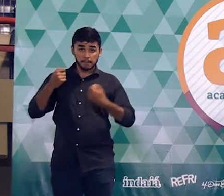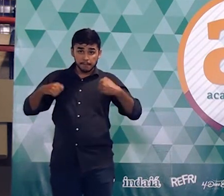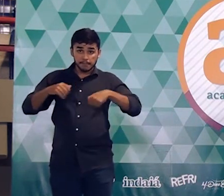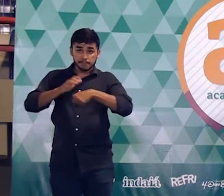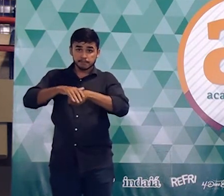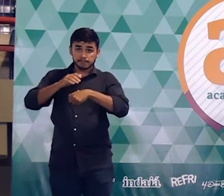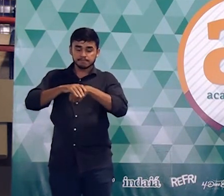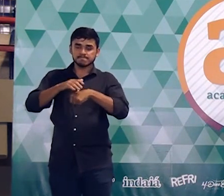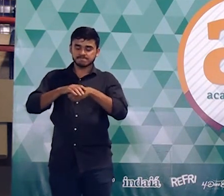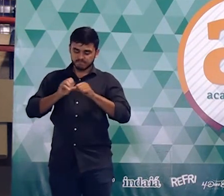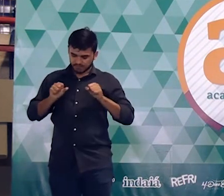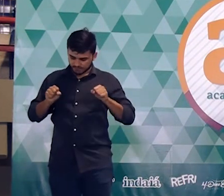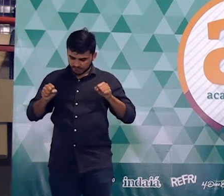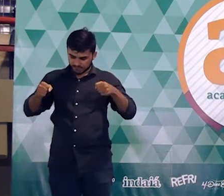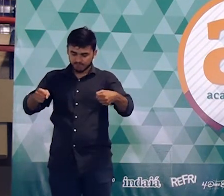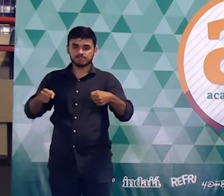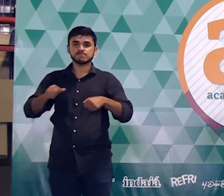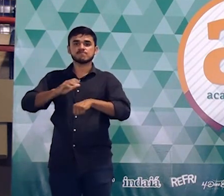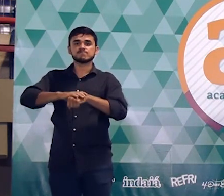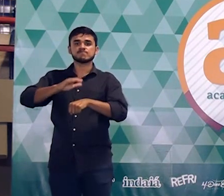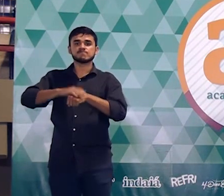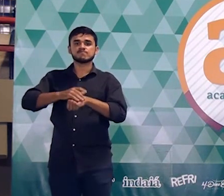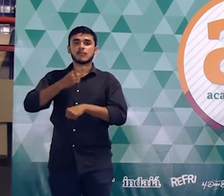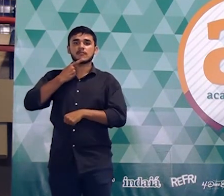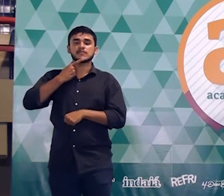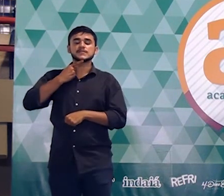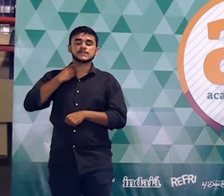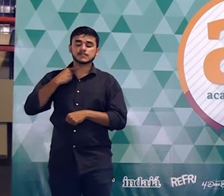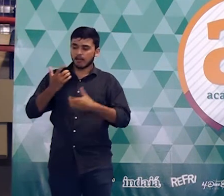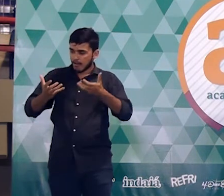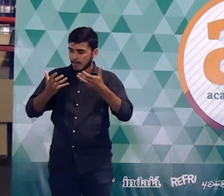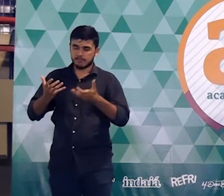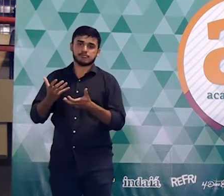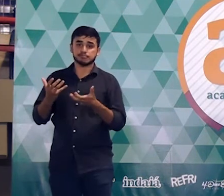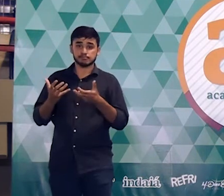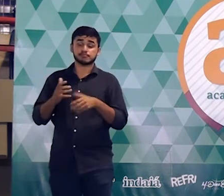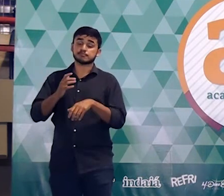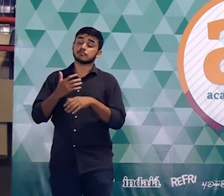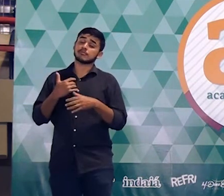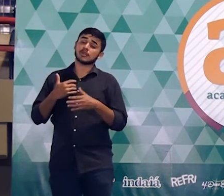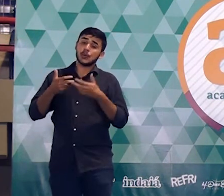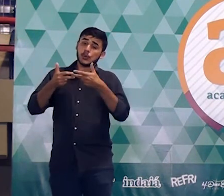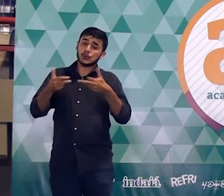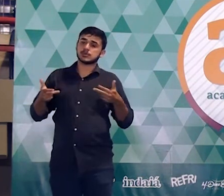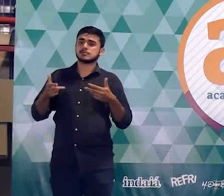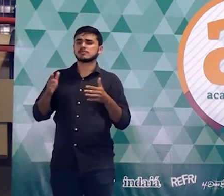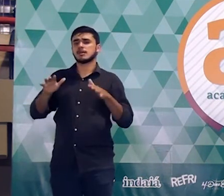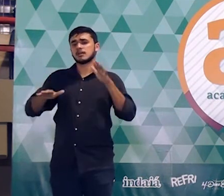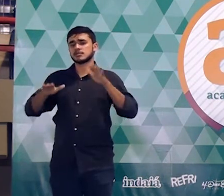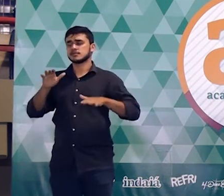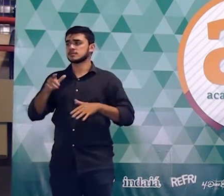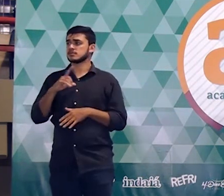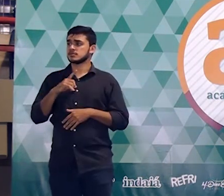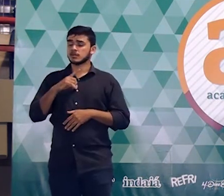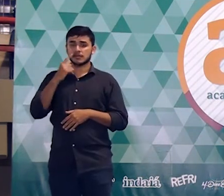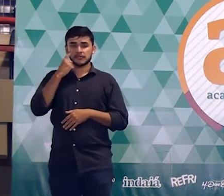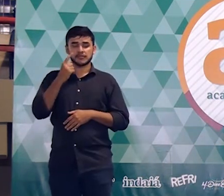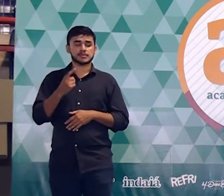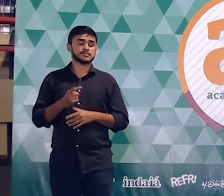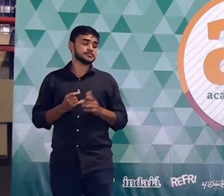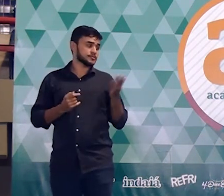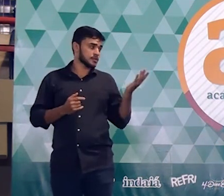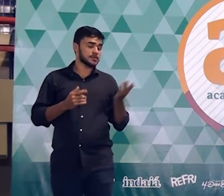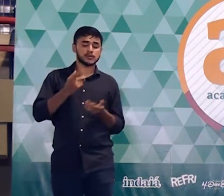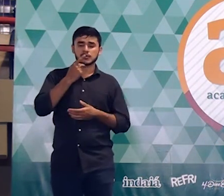muita força de vontade e assim muitas vezes eu fico impressionado já comentei isso com o Fábio algumas